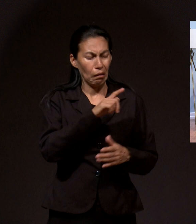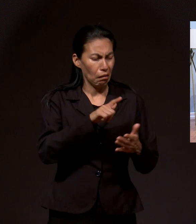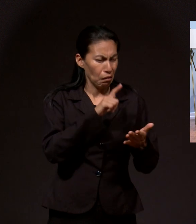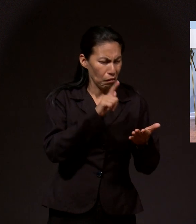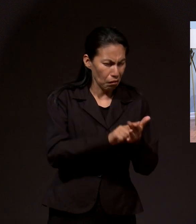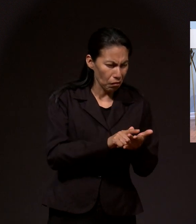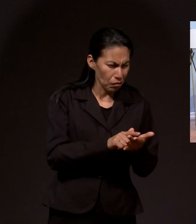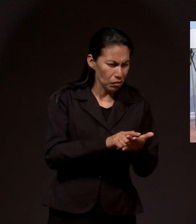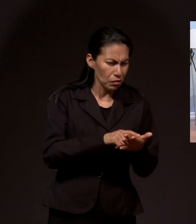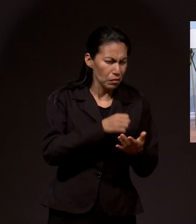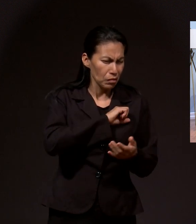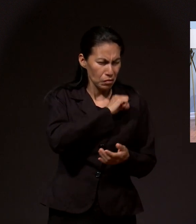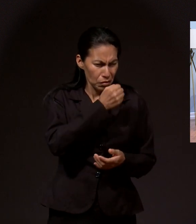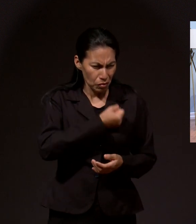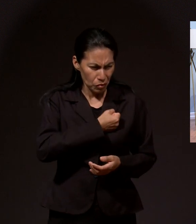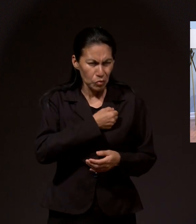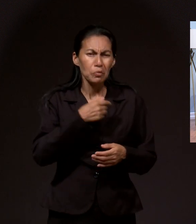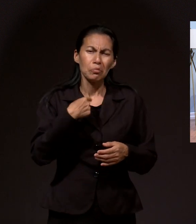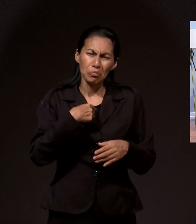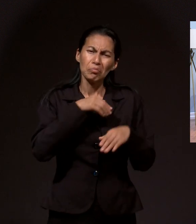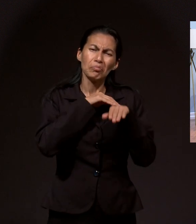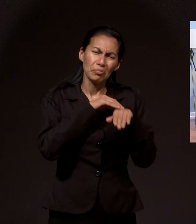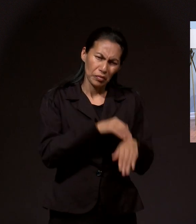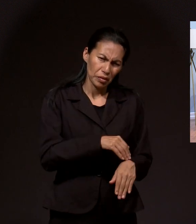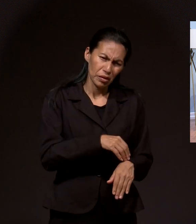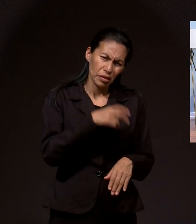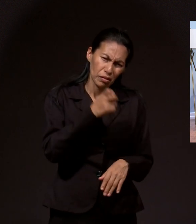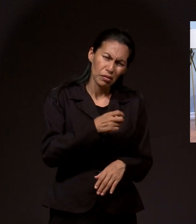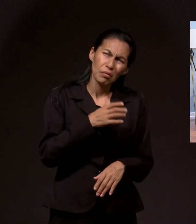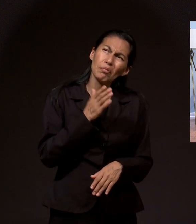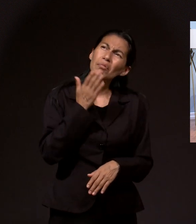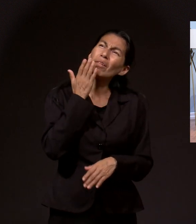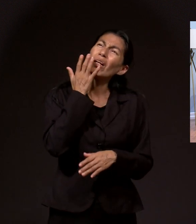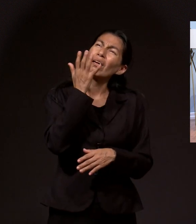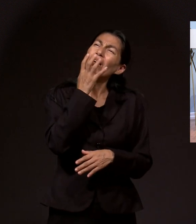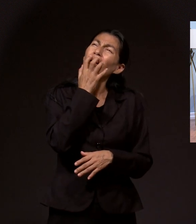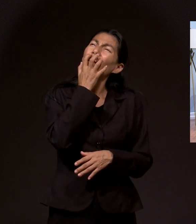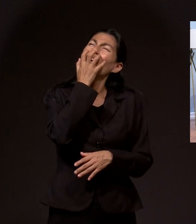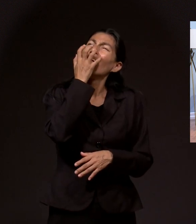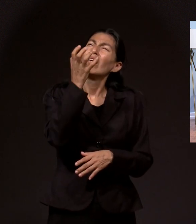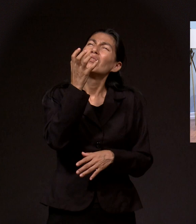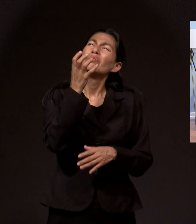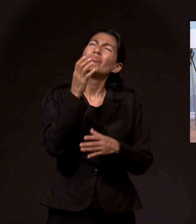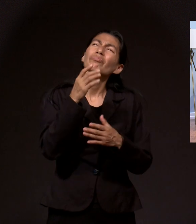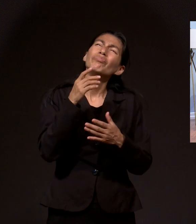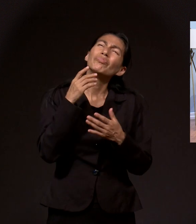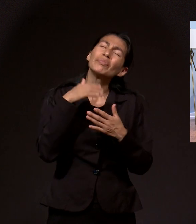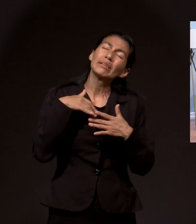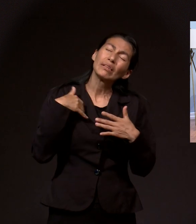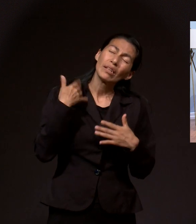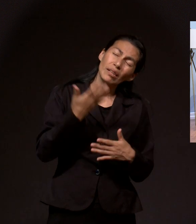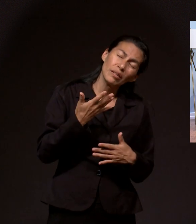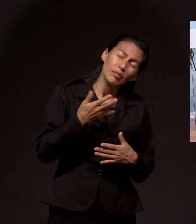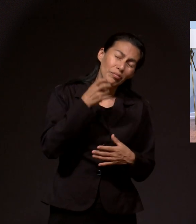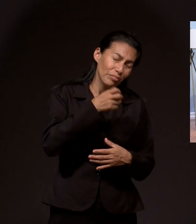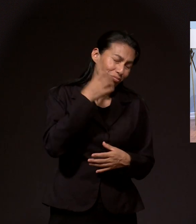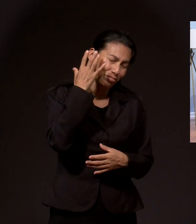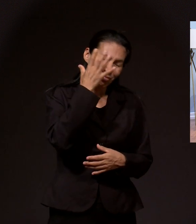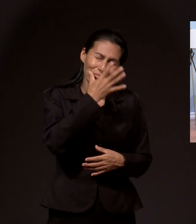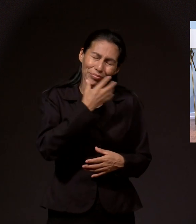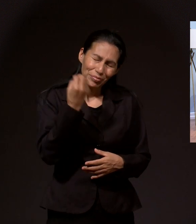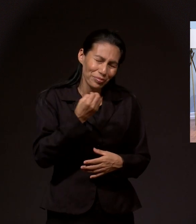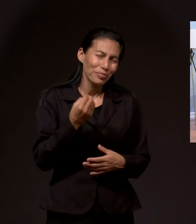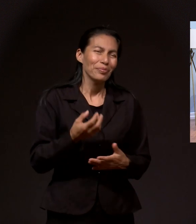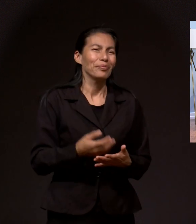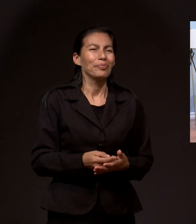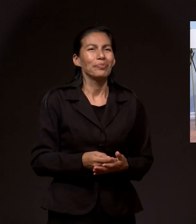las leyes de la salud que Dios puso. Para entonces clamar por un milagro. Eso es maravilloso.